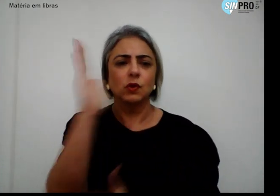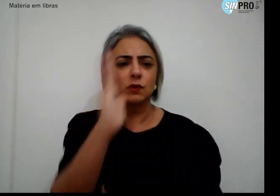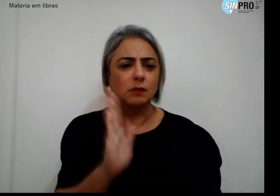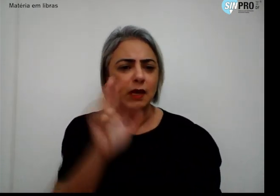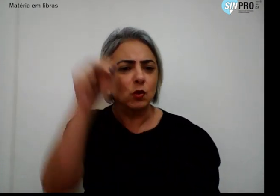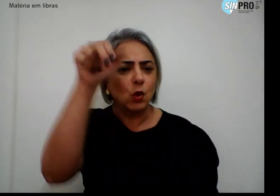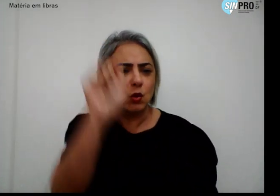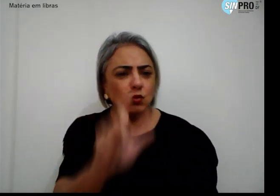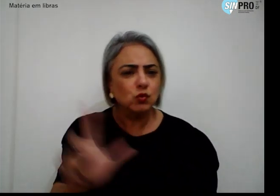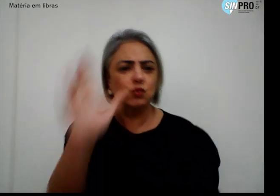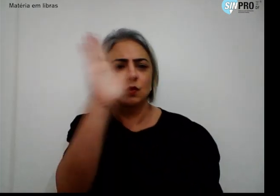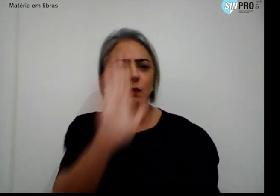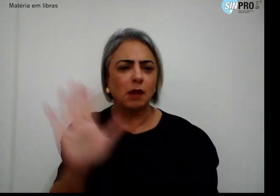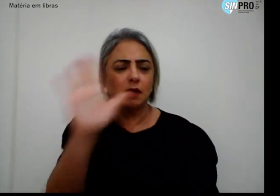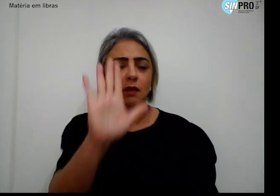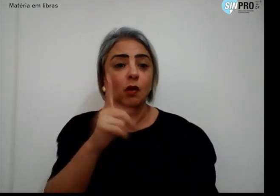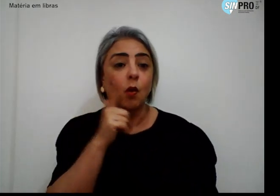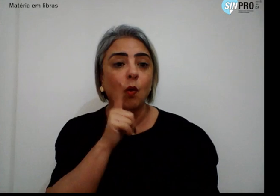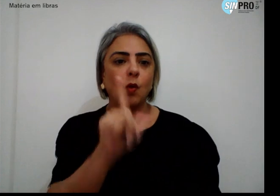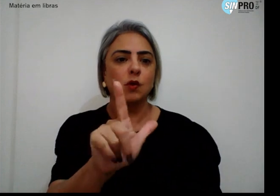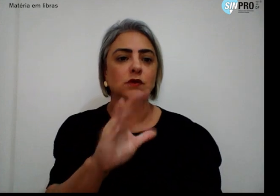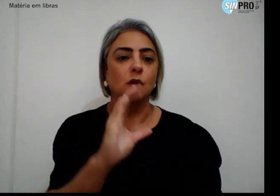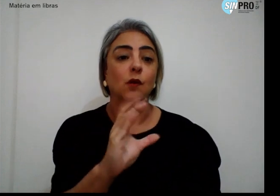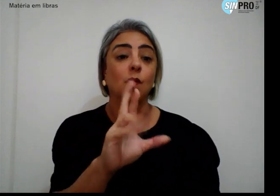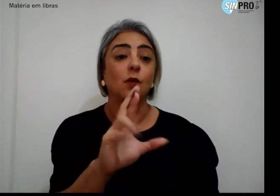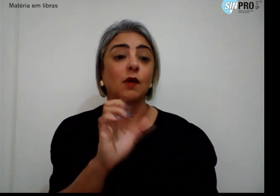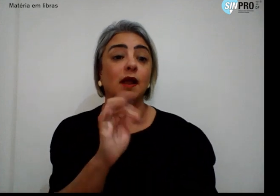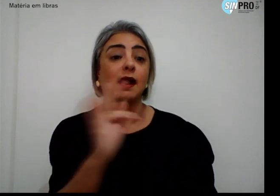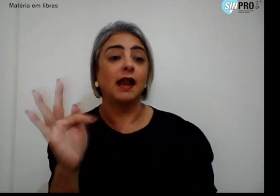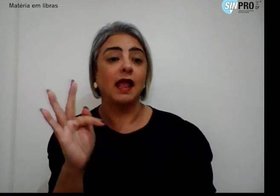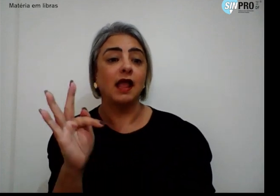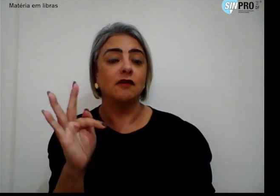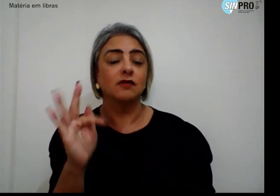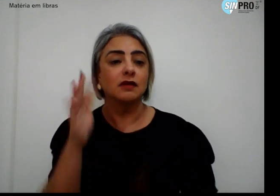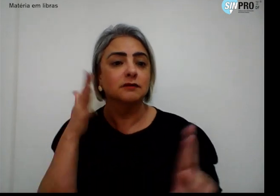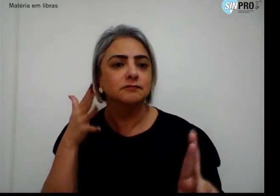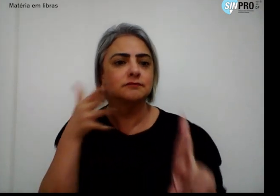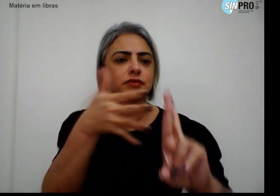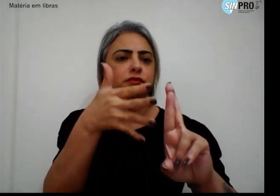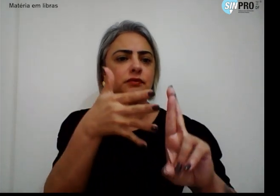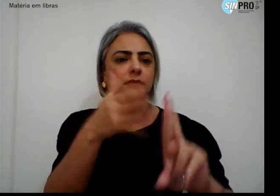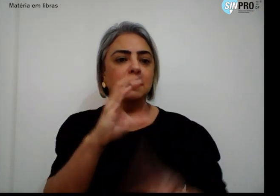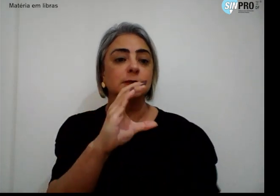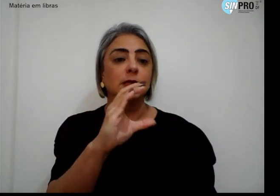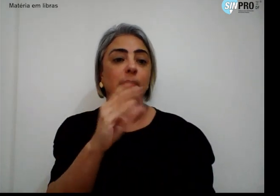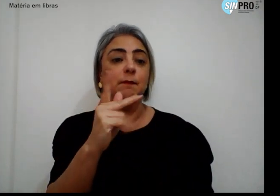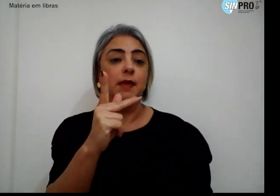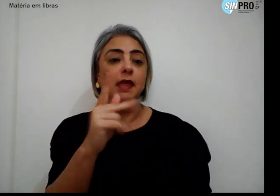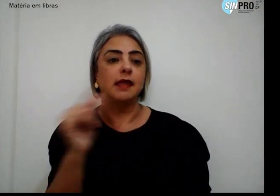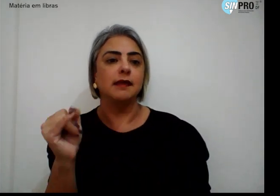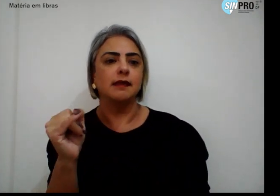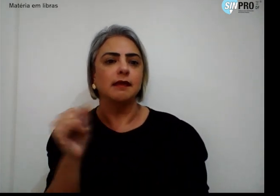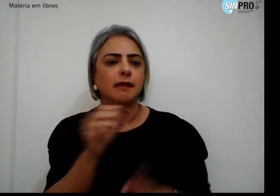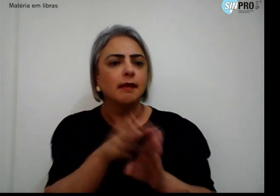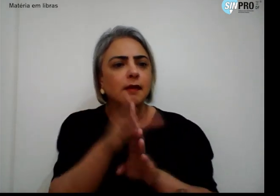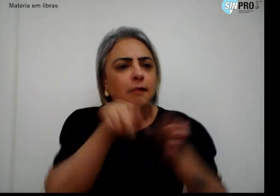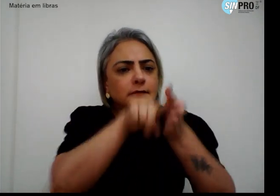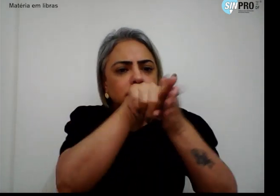conseguiu fazer com que o CREF seja alvo de CPI, Auditoria das Contas e